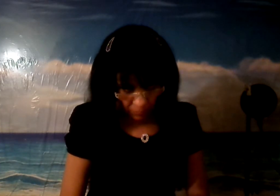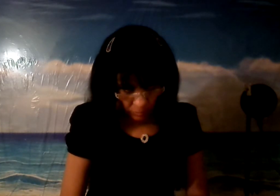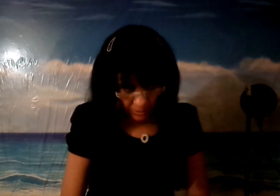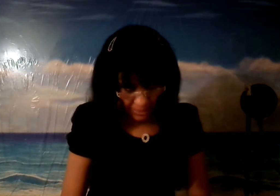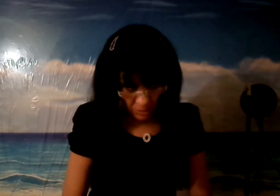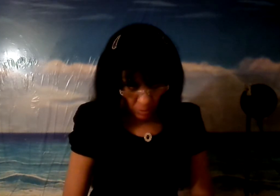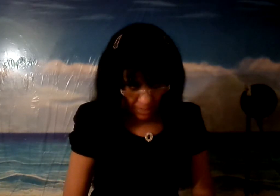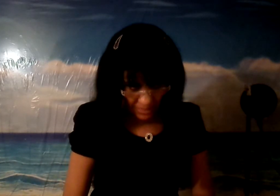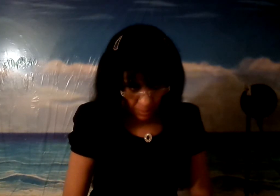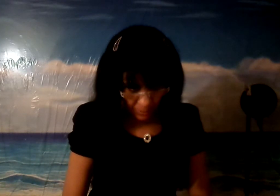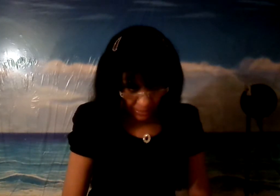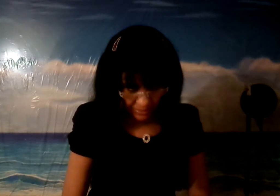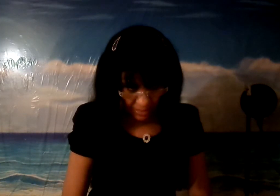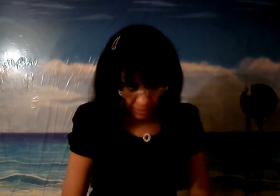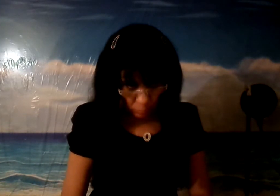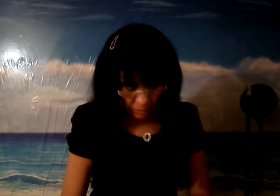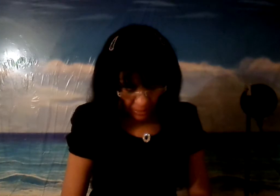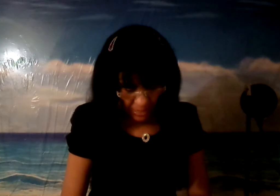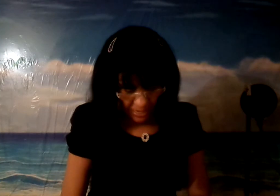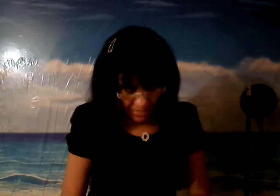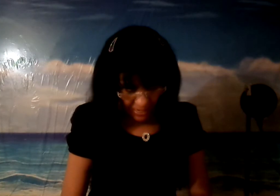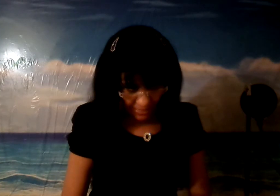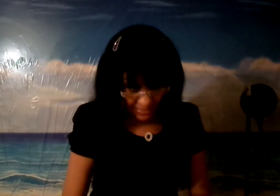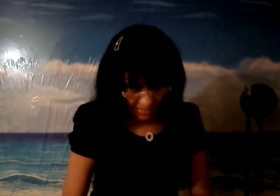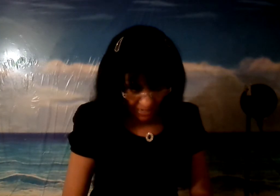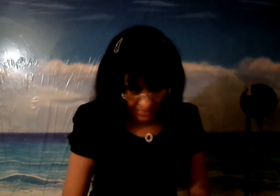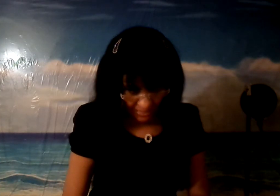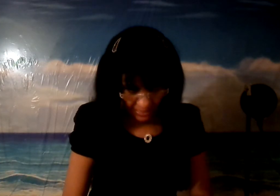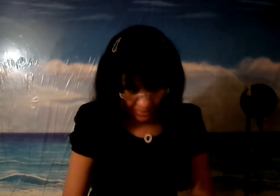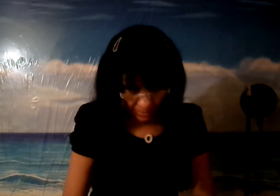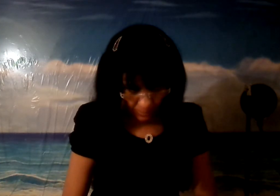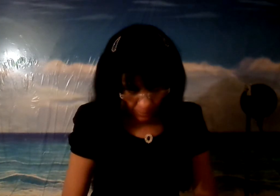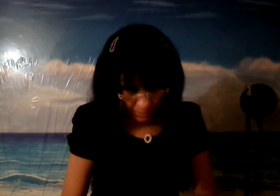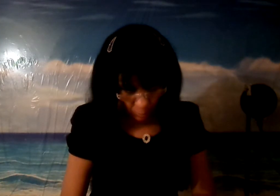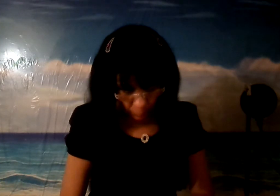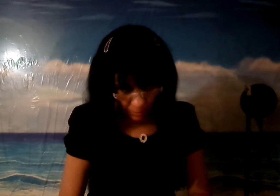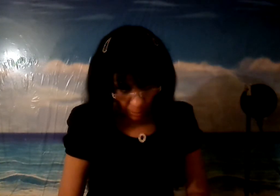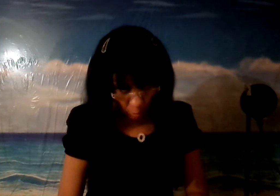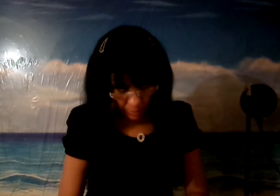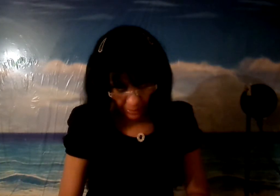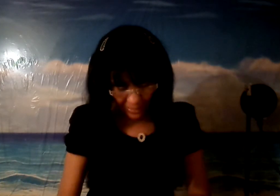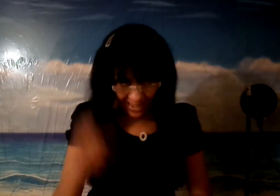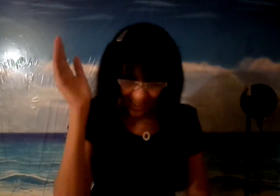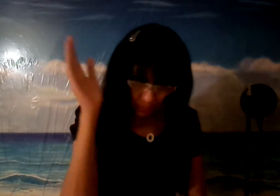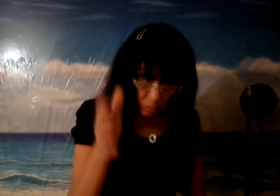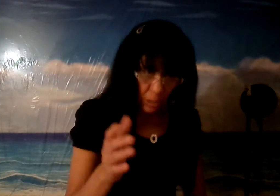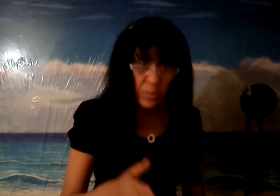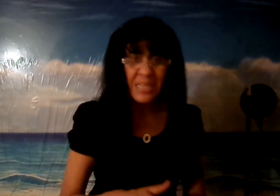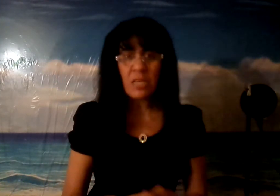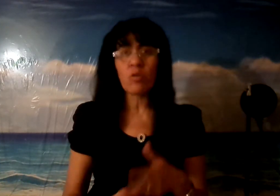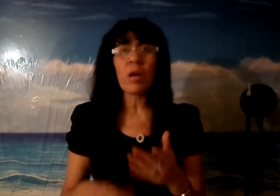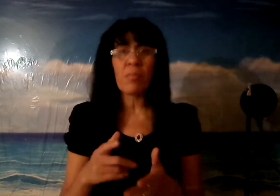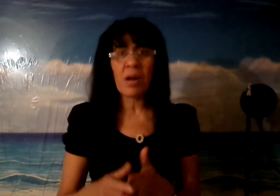fornicación hacer que ella adultere el que se casa en repudiera cometer adultere que si you get married